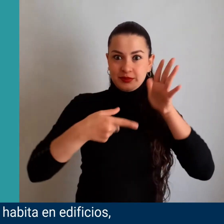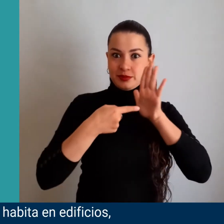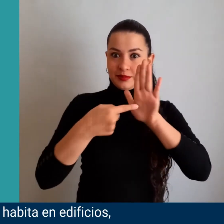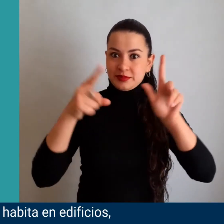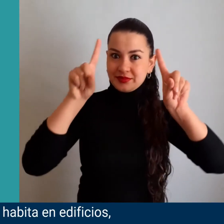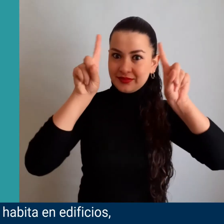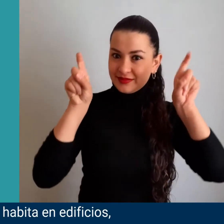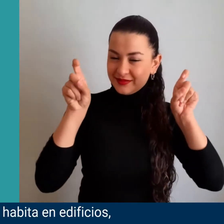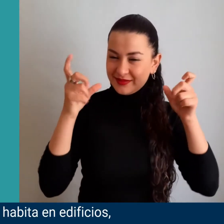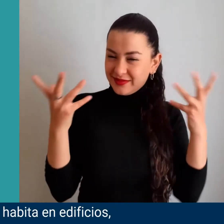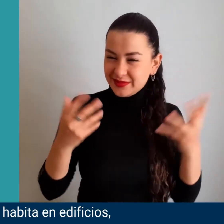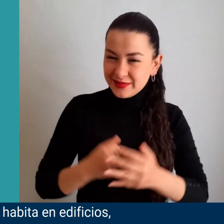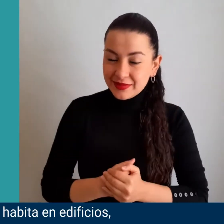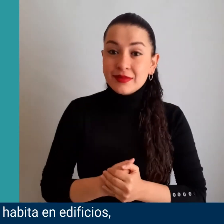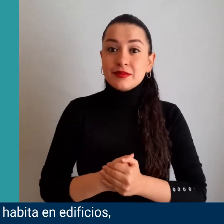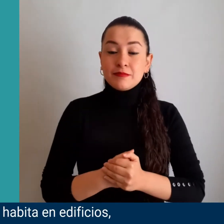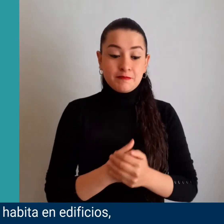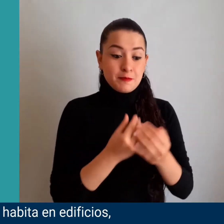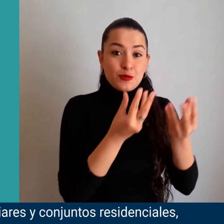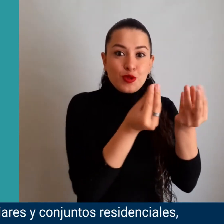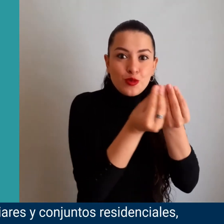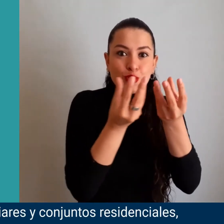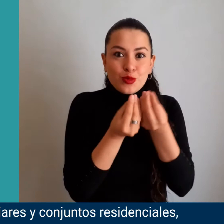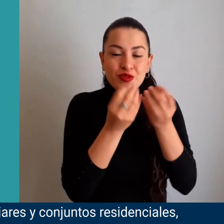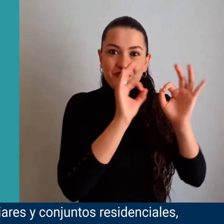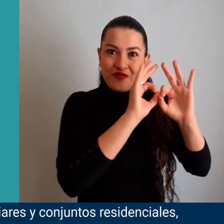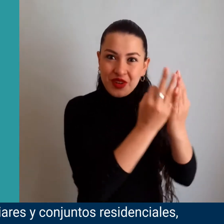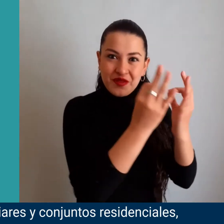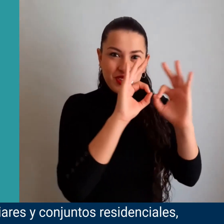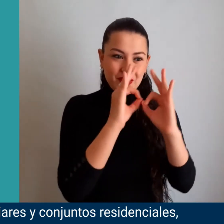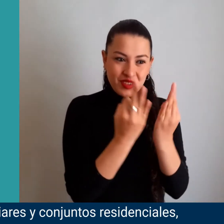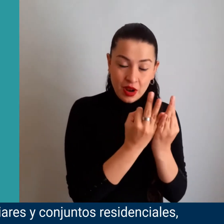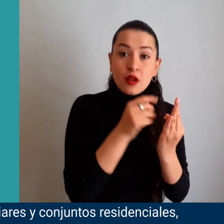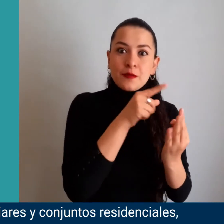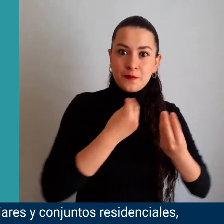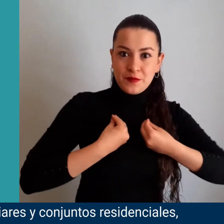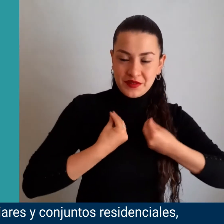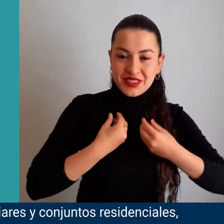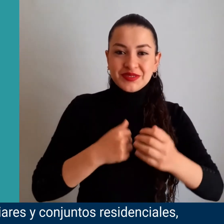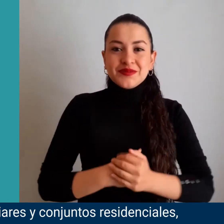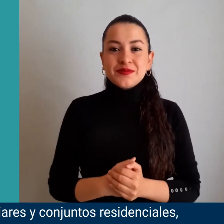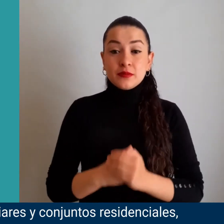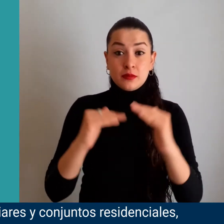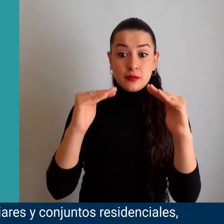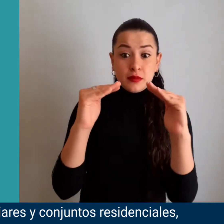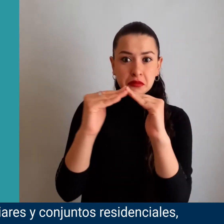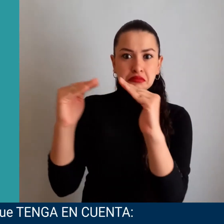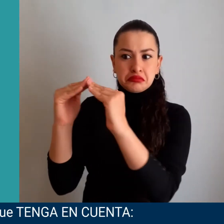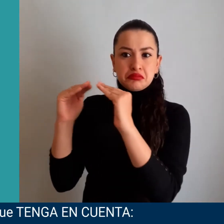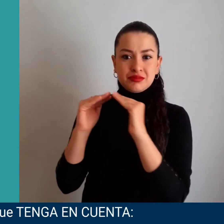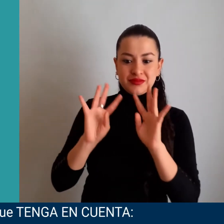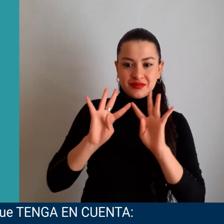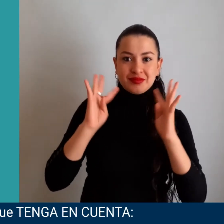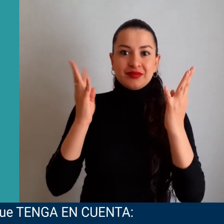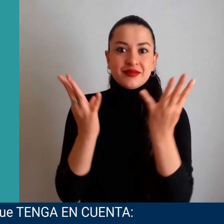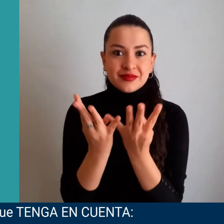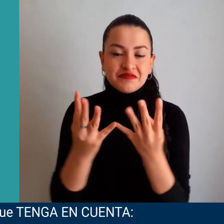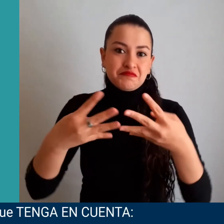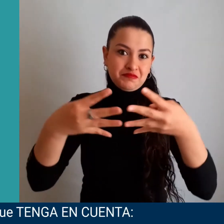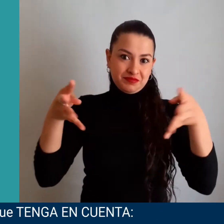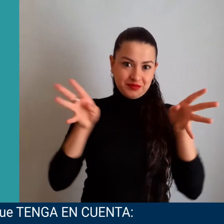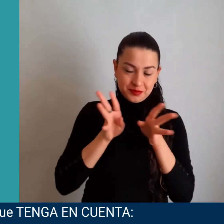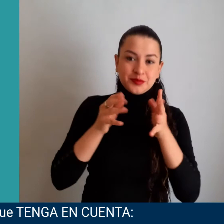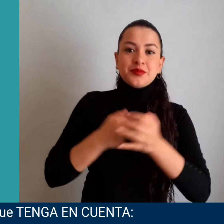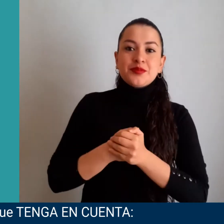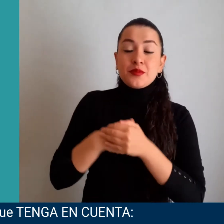Si usted habita en edificios, viviendas multifamiliares y conjuntos residenciales, queremos que tenga